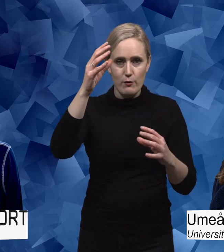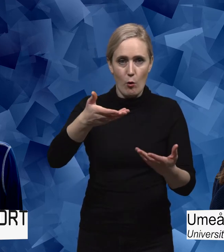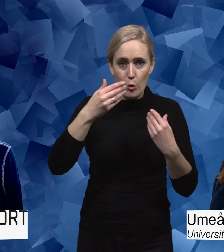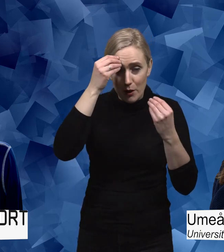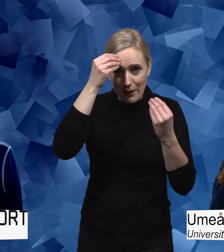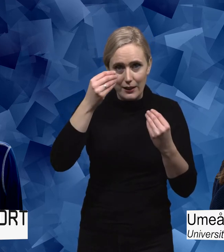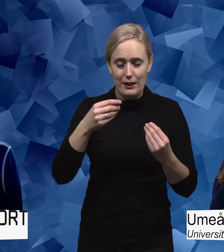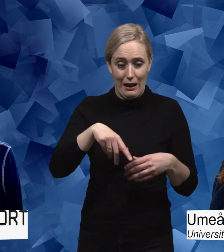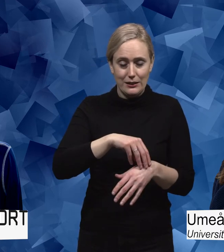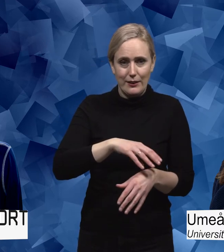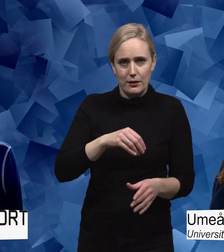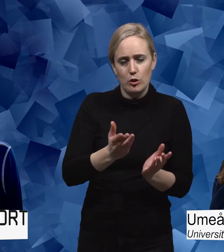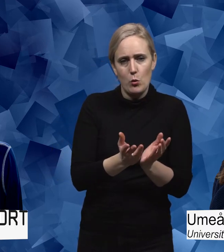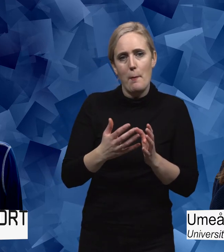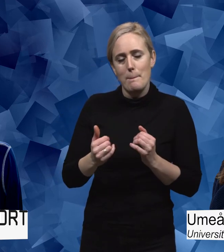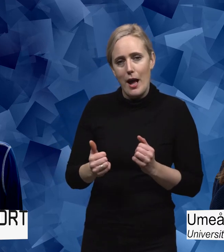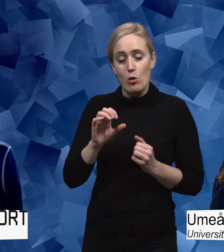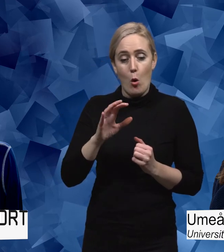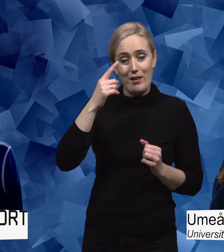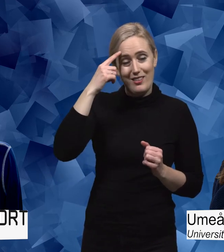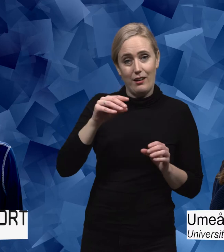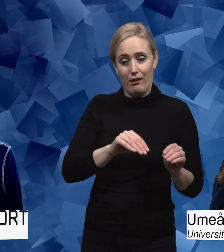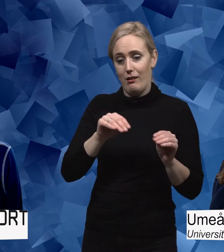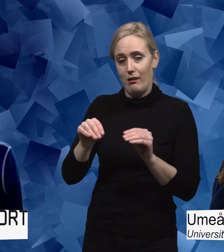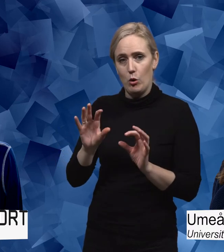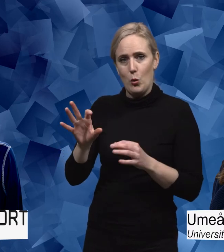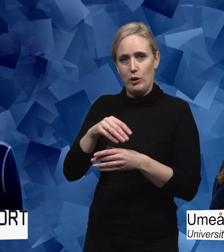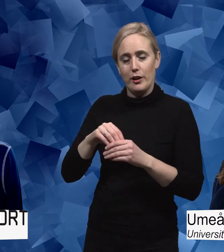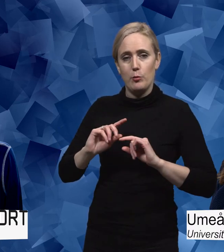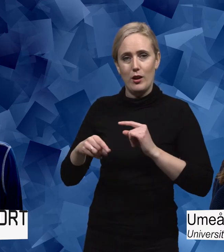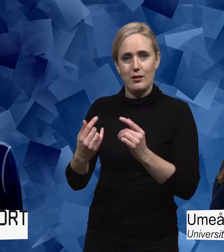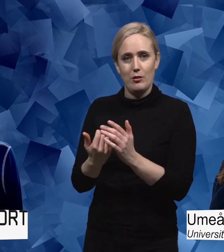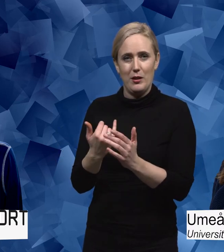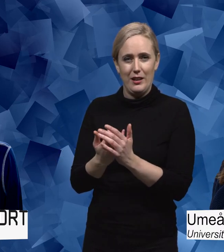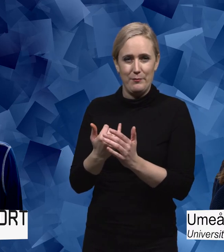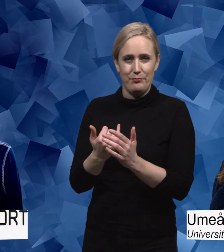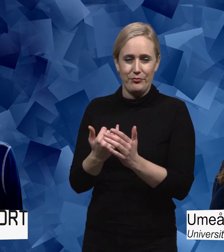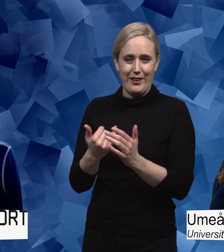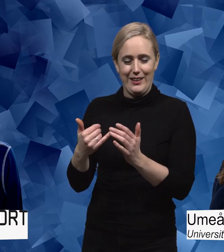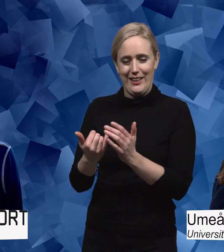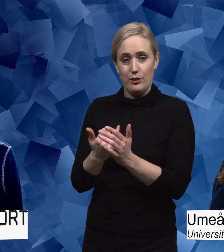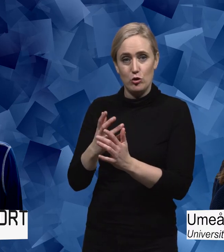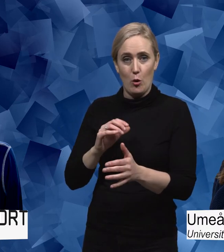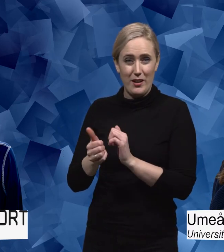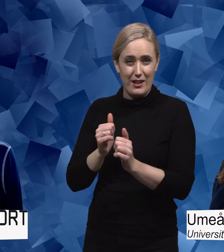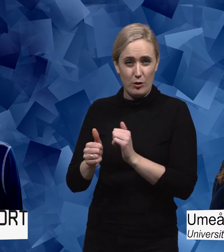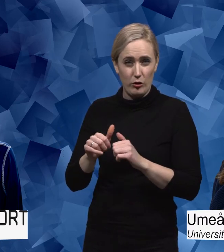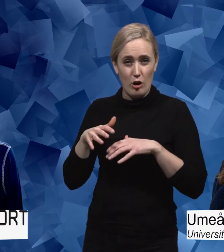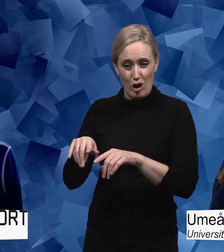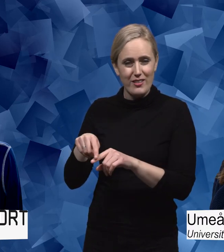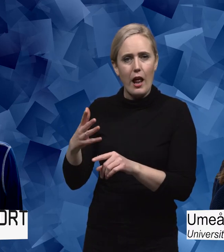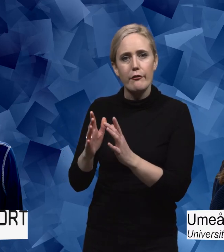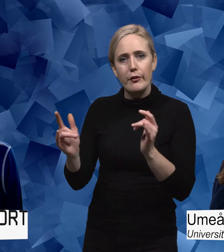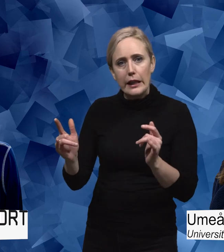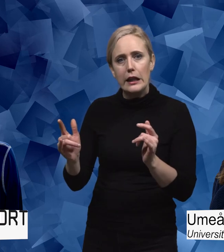i svensk skola. Men i idrottsrörelsen så blir det problematiskt om man lyfter över inkluderingsprocessen som den definierar inom svenskt utbildningssystem på idrottsrörelsen. Därför är en